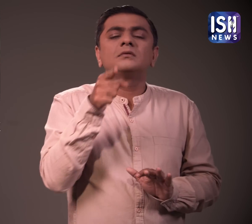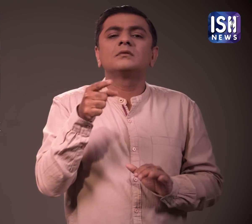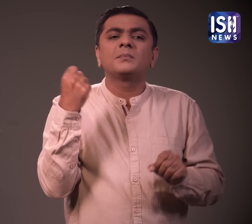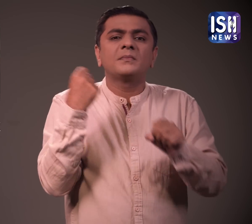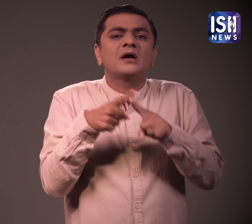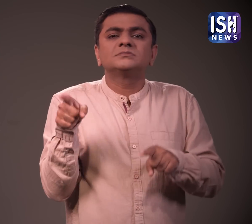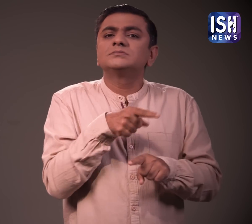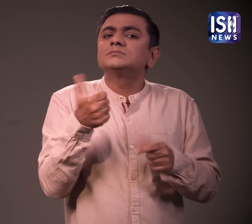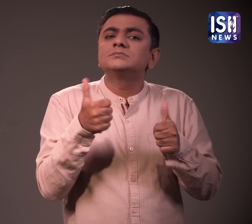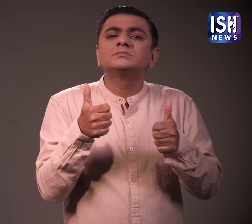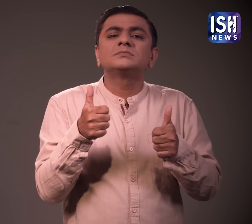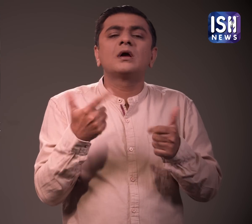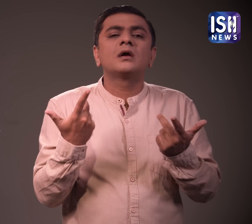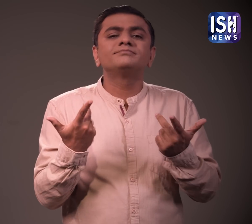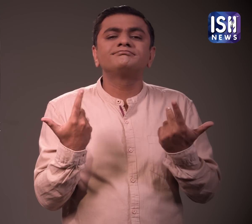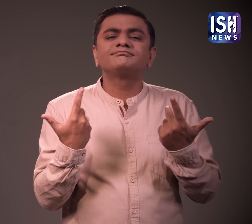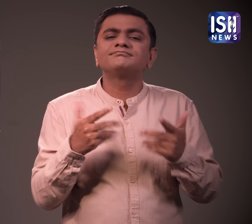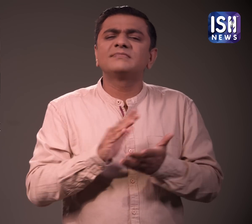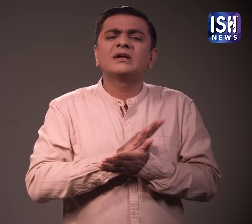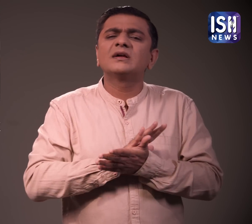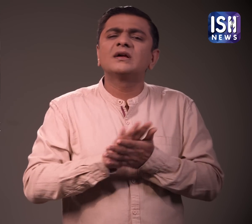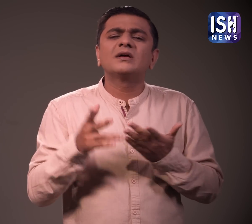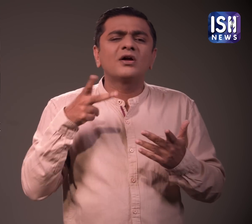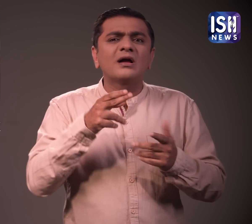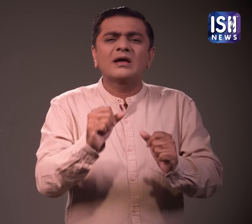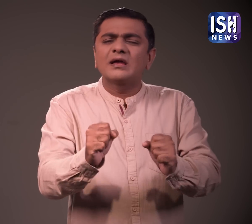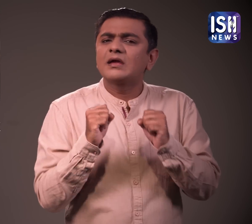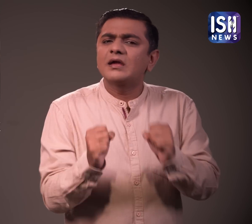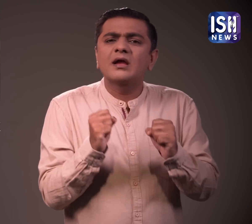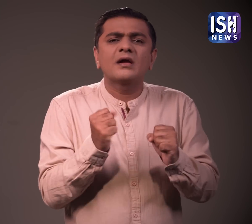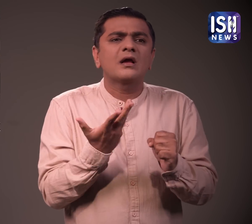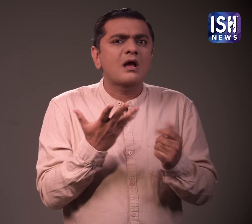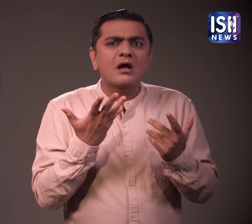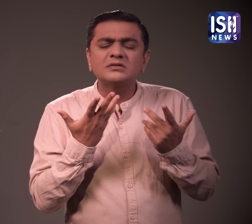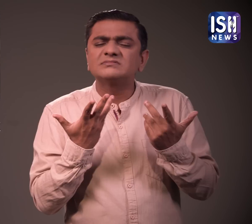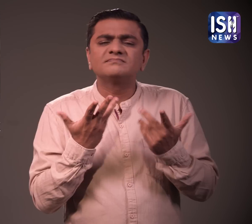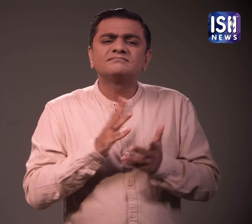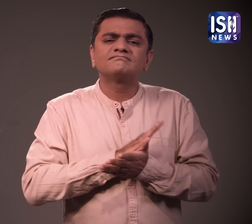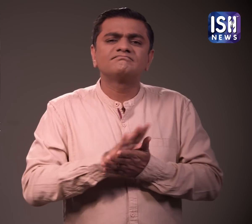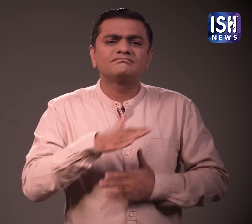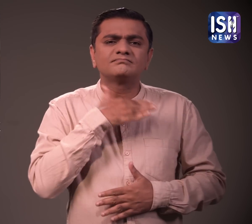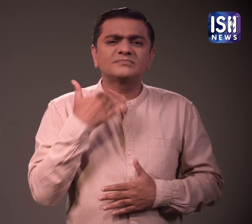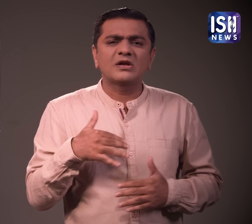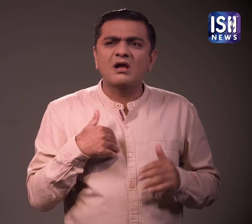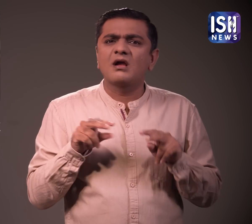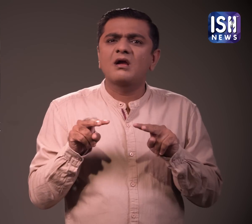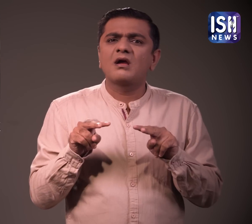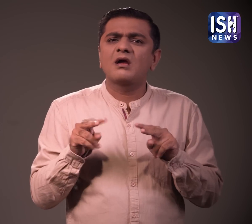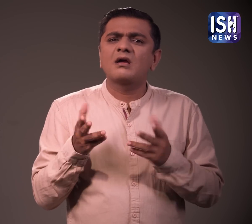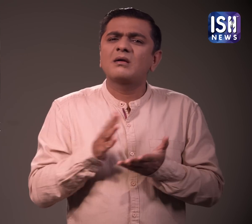शायद रोहन को शेक सूट नहीं किया हुआ होगा वो गंबीर था और सरजरी कटिन थी इसके बाद उसका निधन